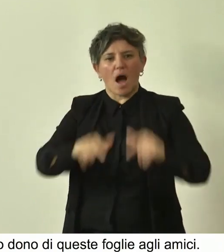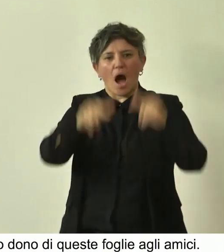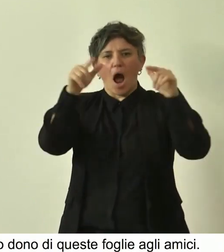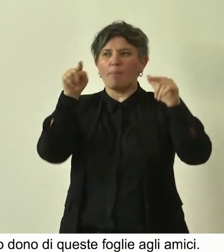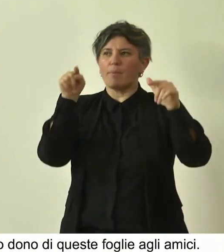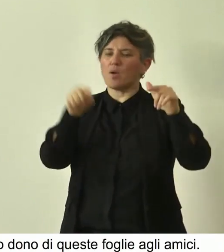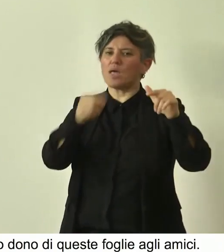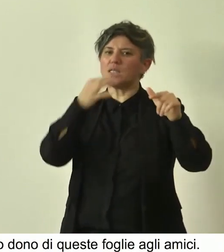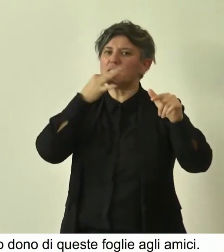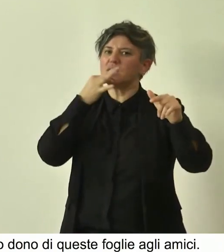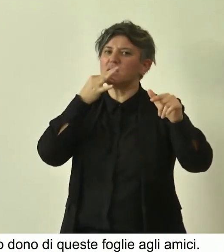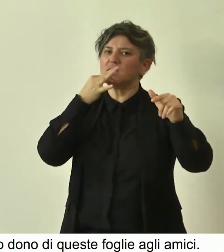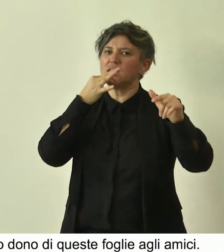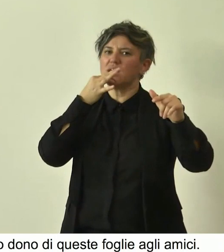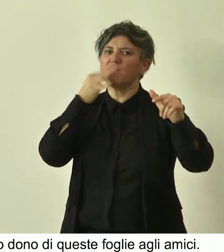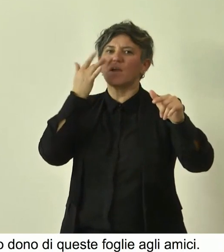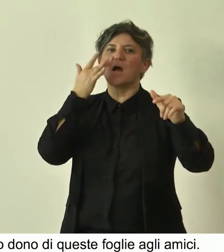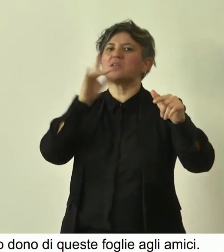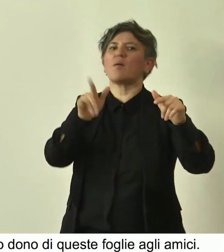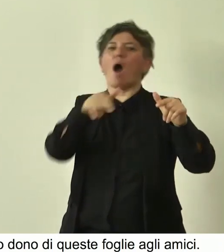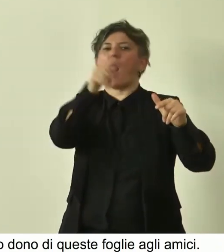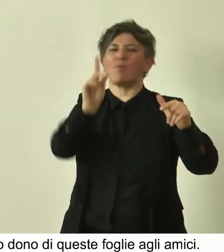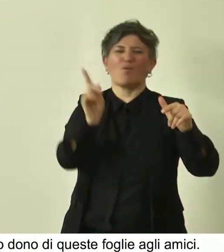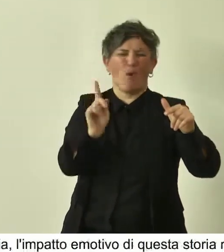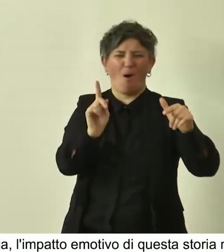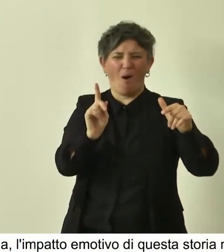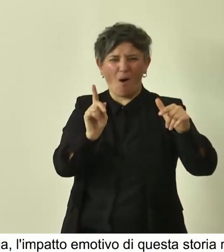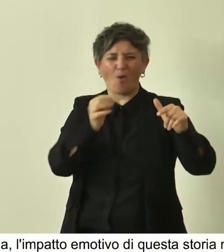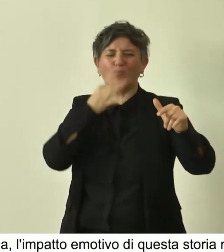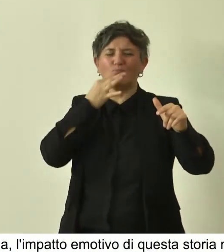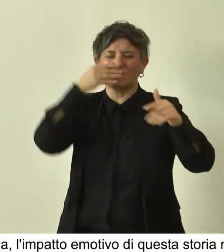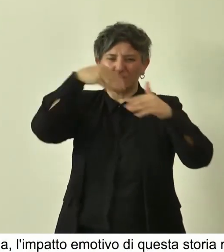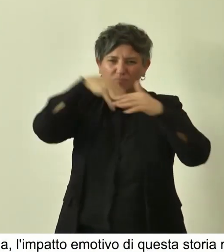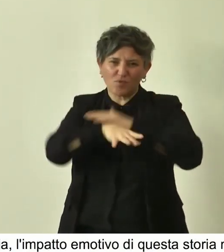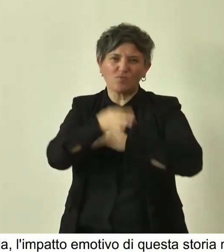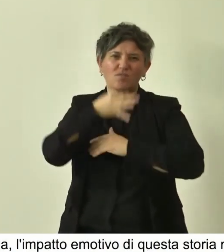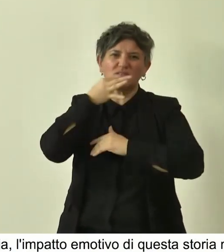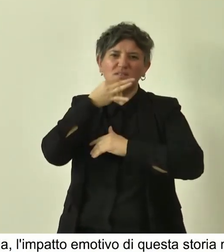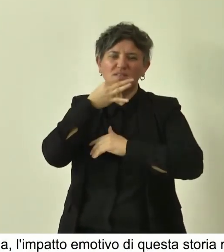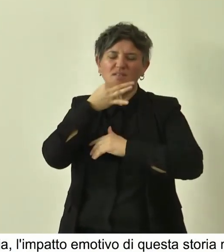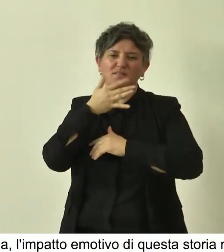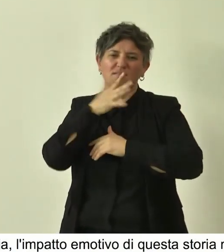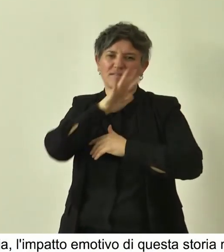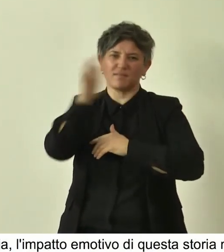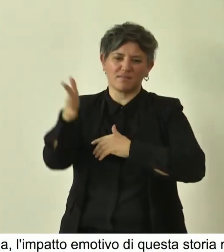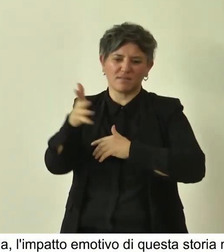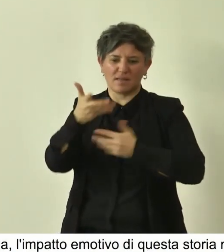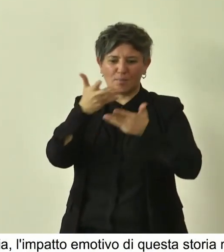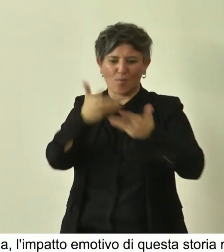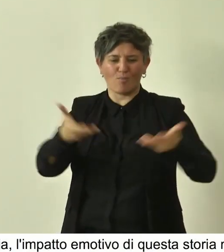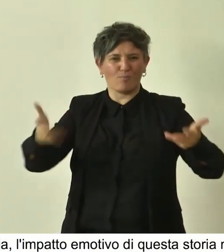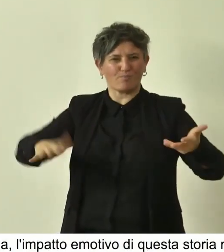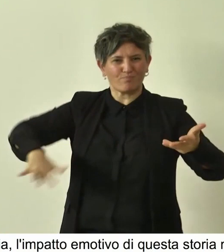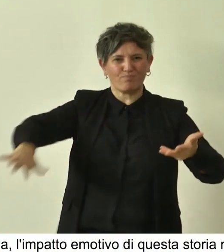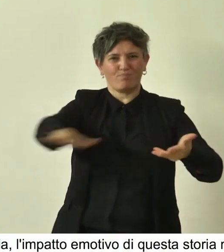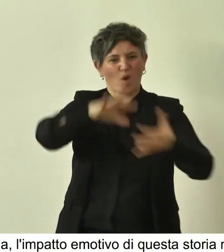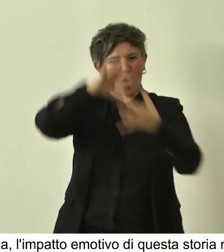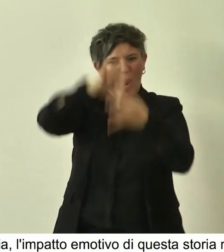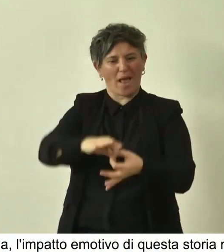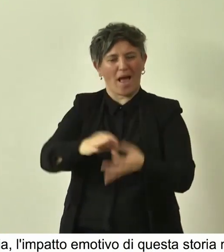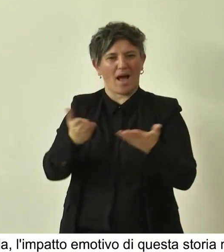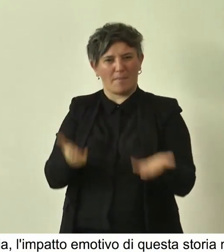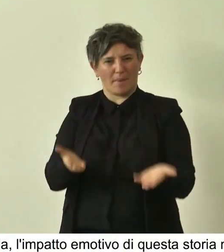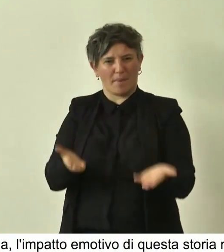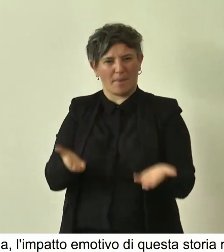diverso rispetto a un semplice esemplare o un semplice individuo vivo nel territorio, che già non è semplice di per sé, però